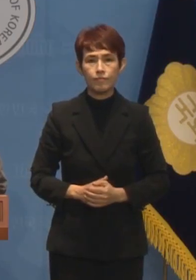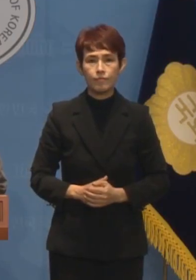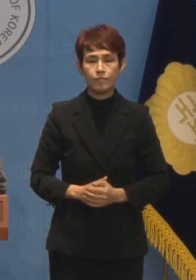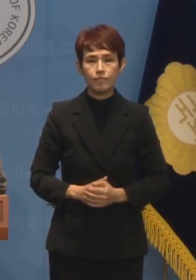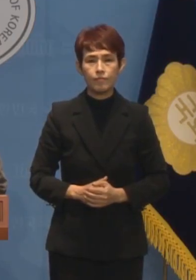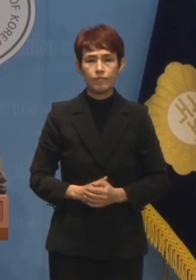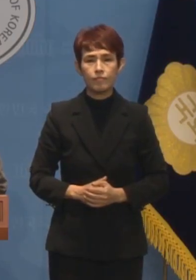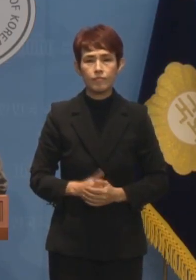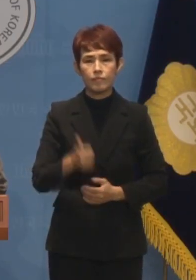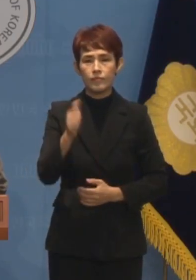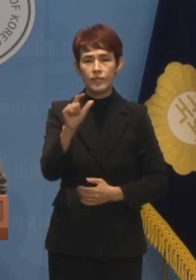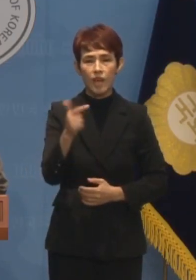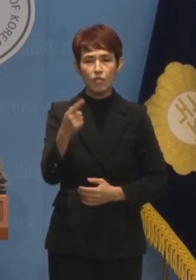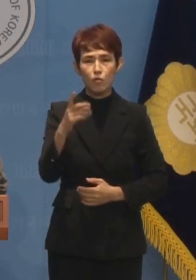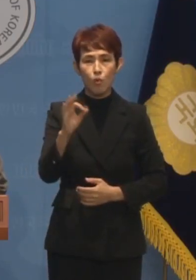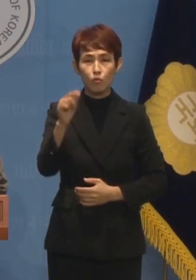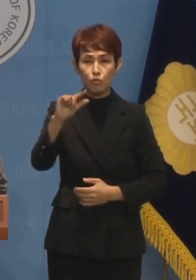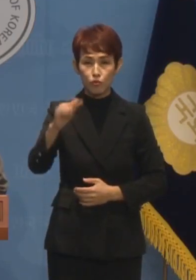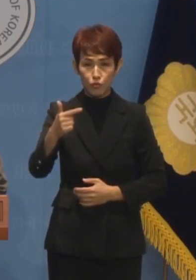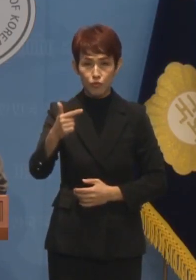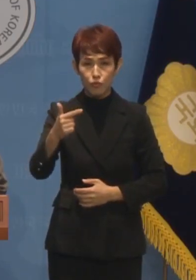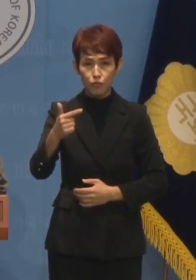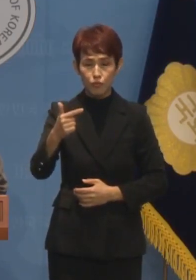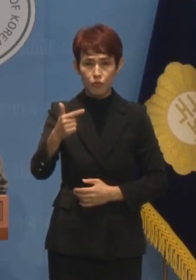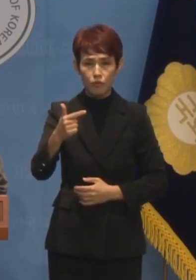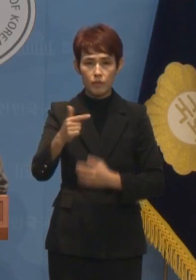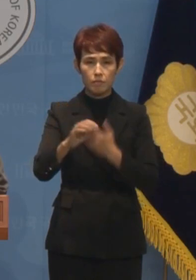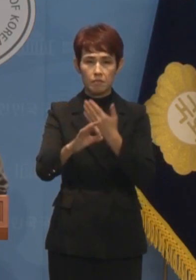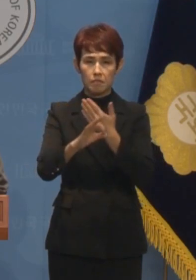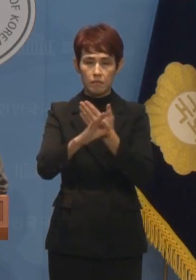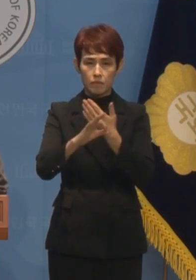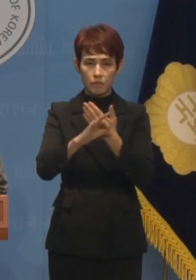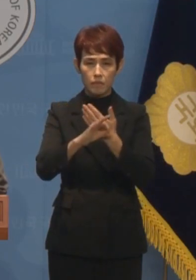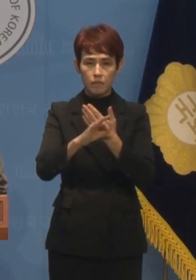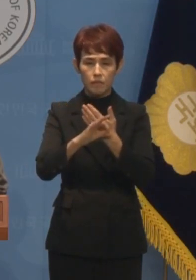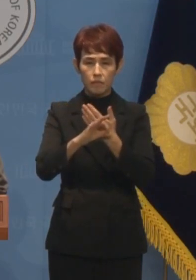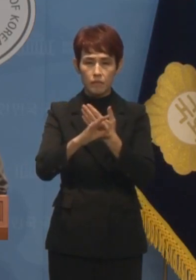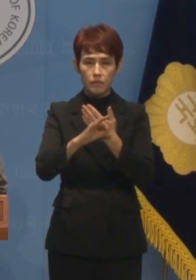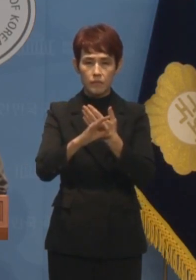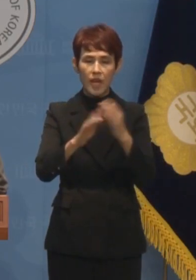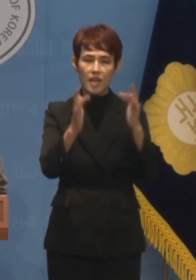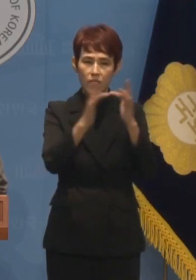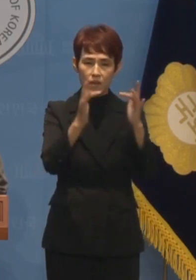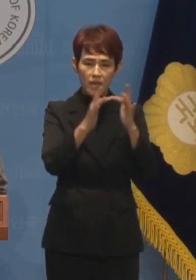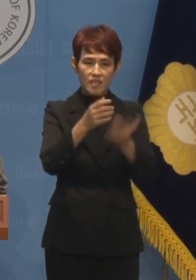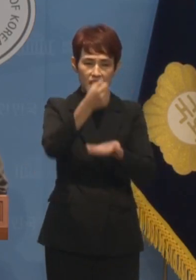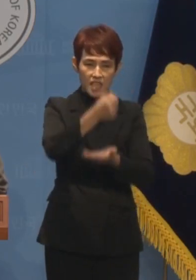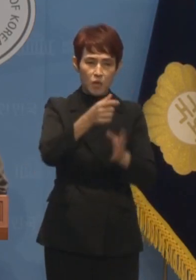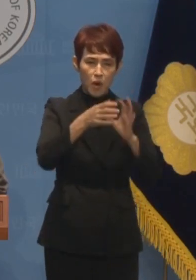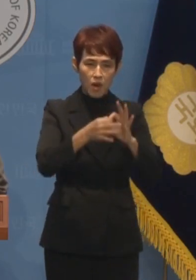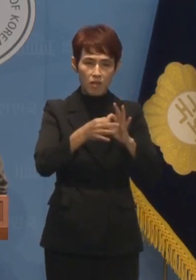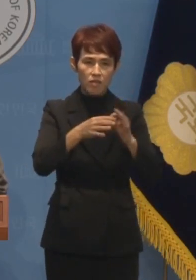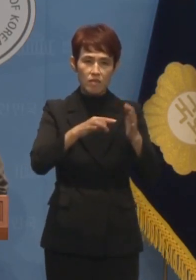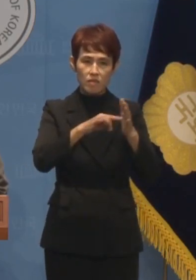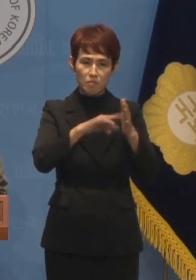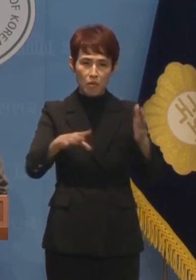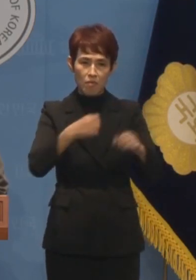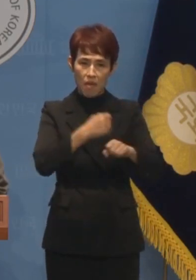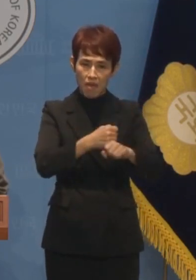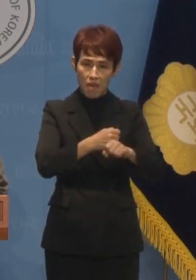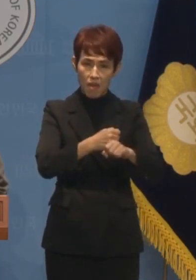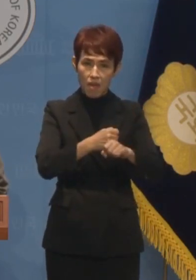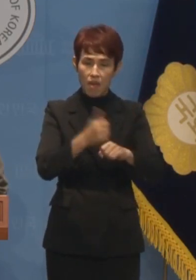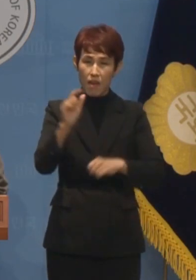한동훈 표 가상자산 과세 유예 본인 때문에 늘어나는 국가 부채나